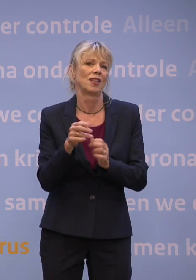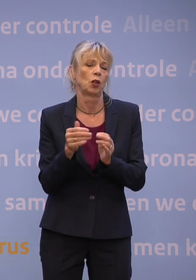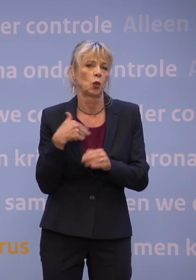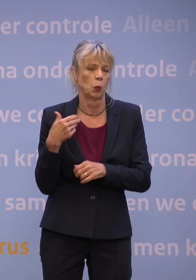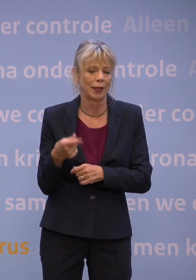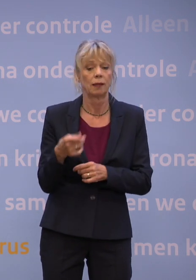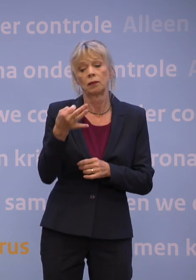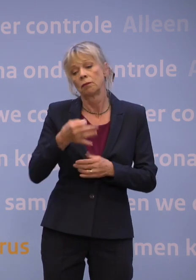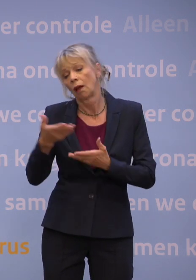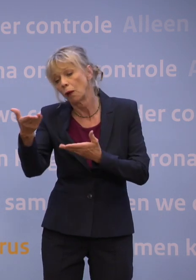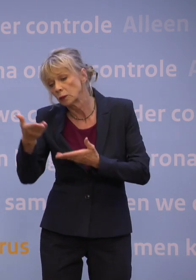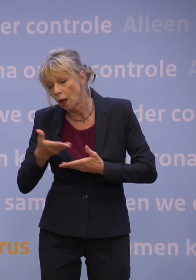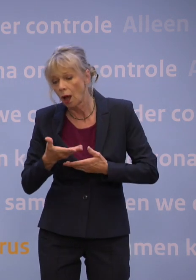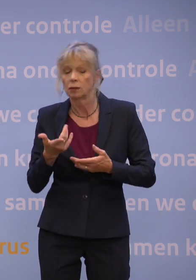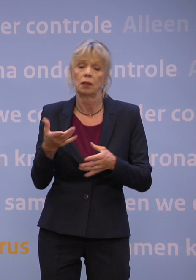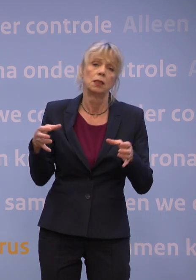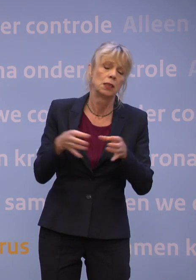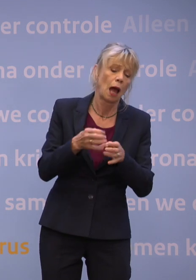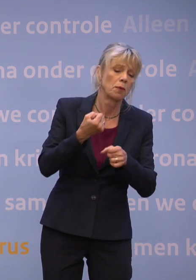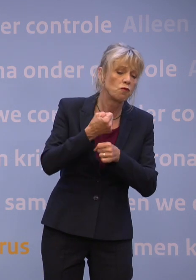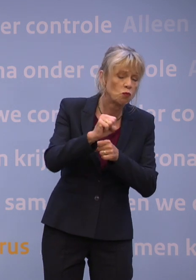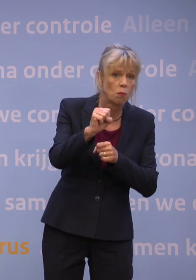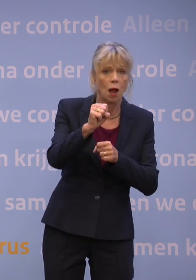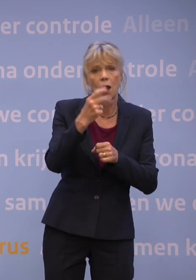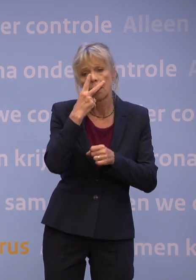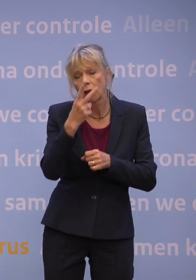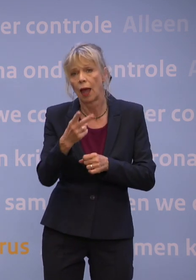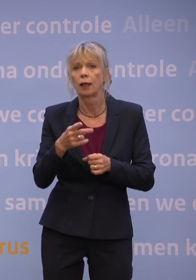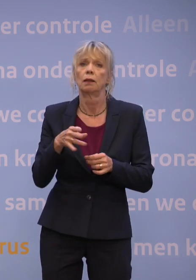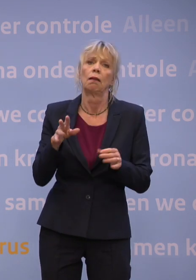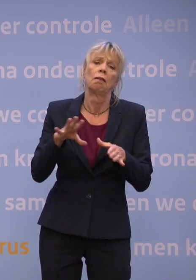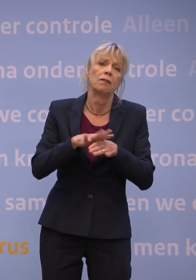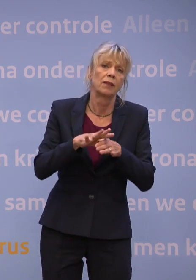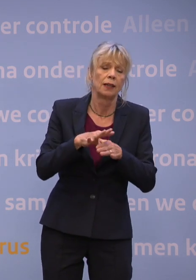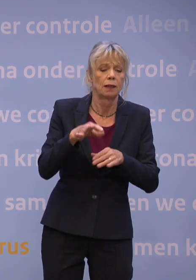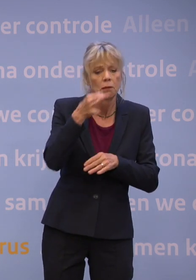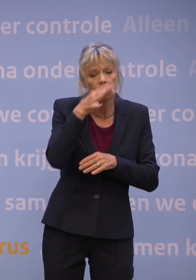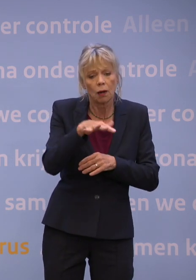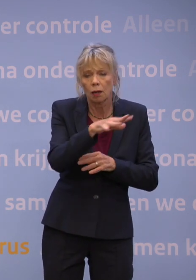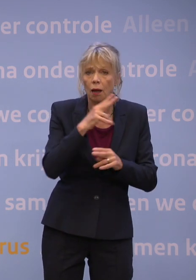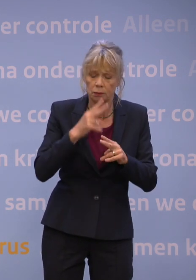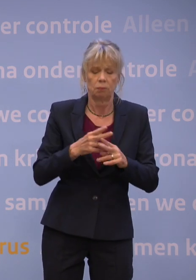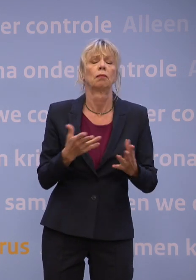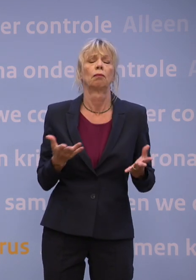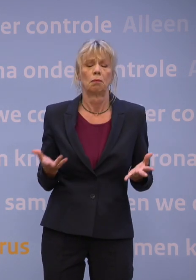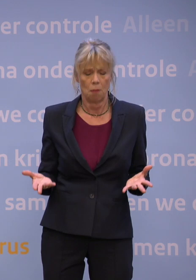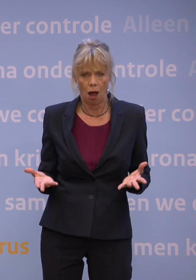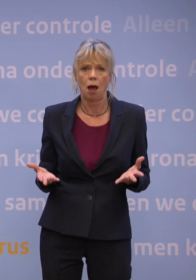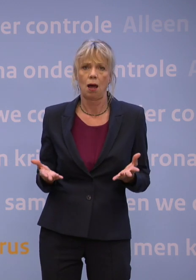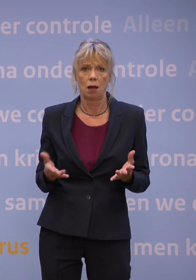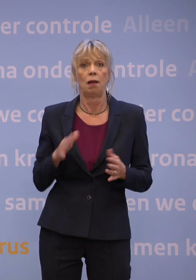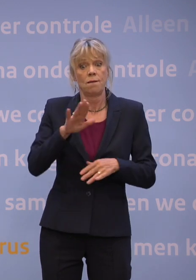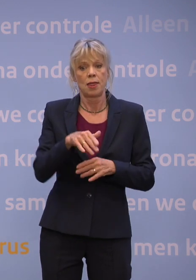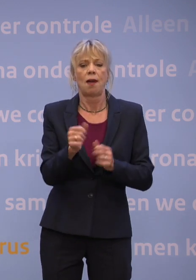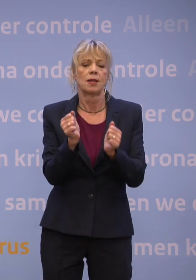kijken of met vrienden in het park afspreken, kan vanaf zaterdag de 26ste op anderhalve meter, zonder